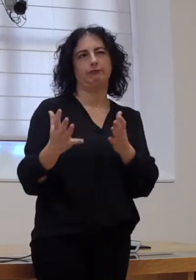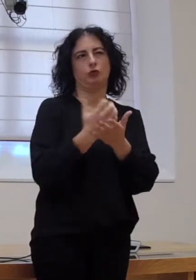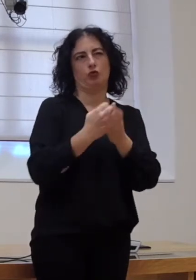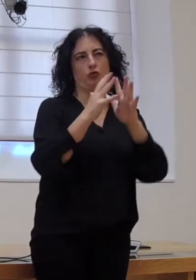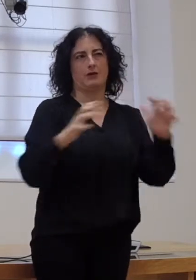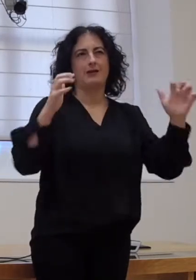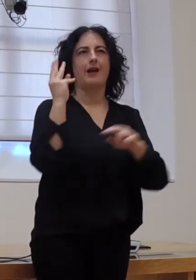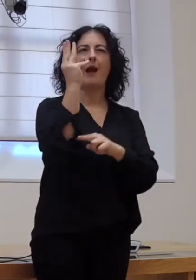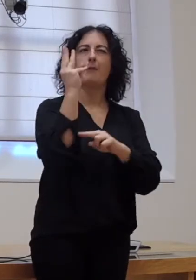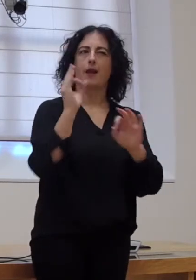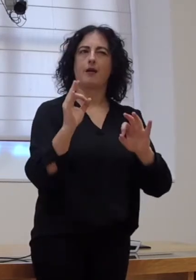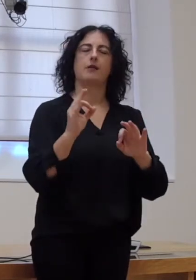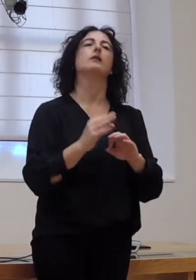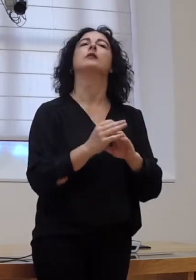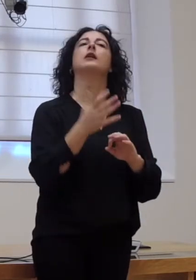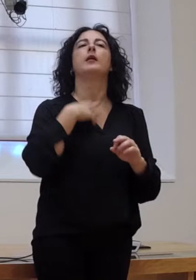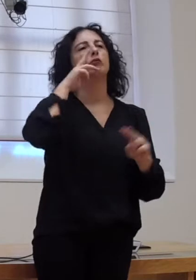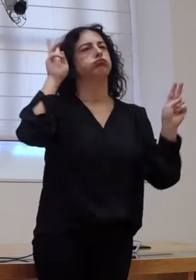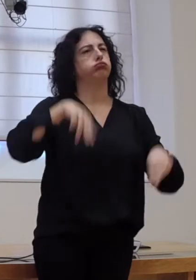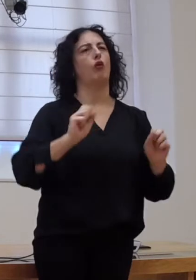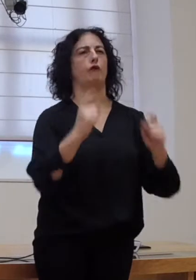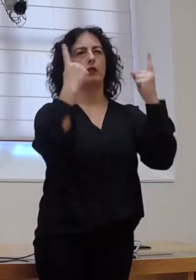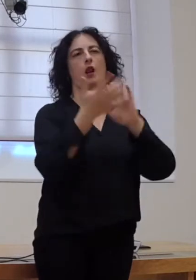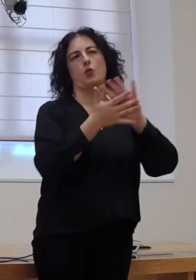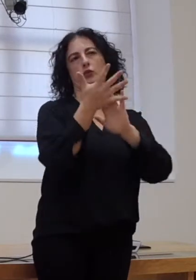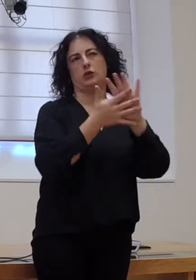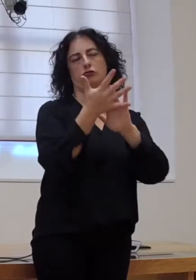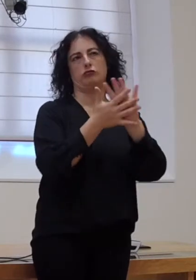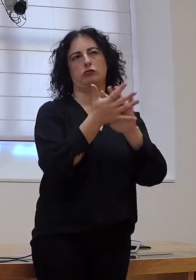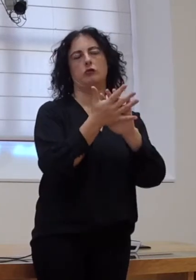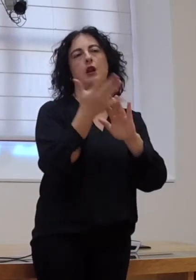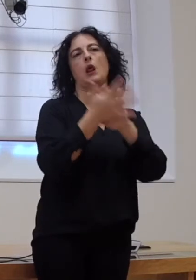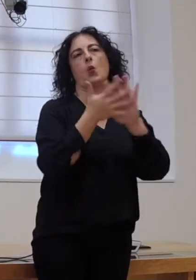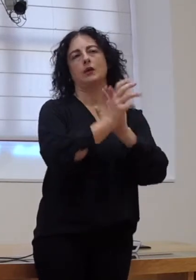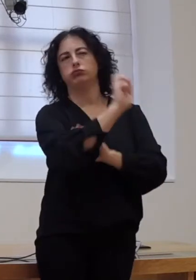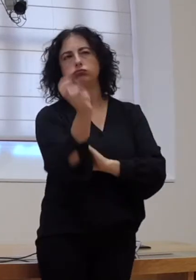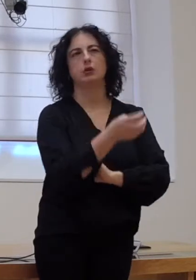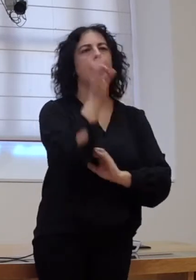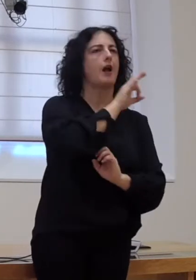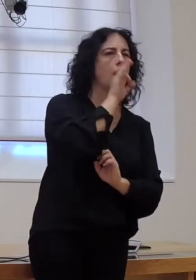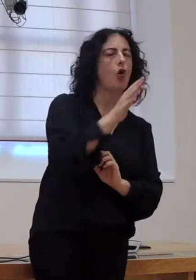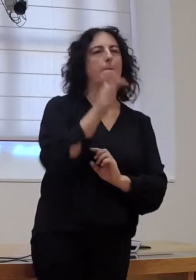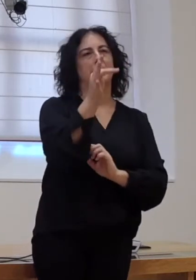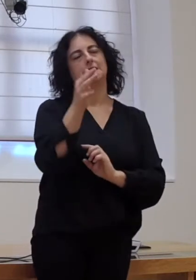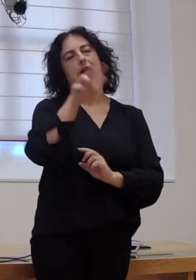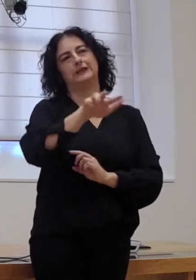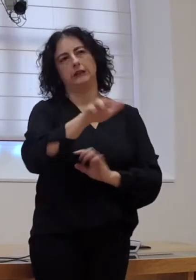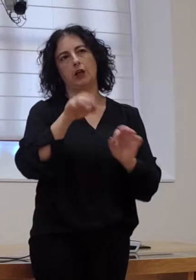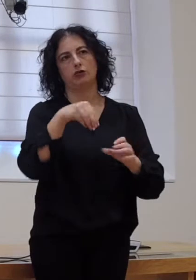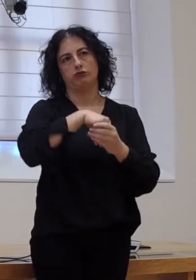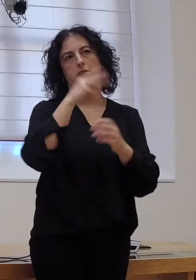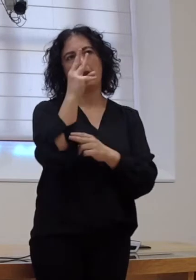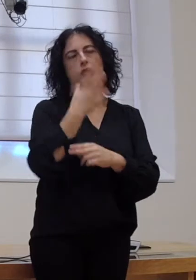queríamos reconhecer explícitamente a oficialidade da língua de signos, das línguas de signos, tanto galega como castelá, neste